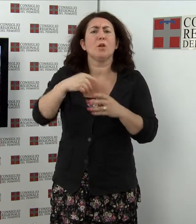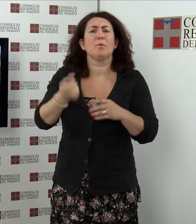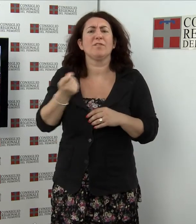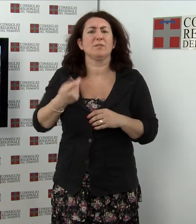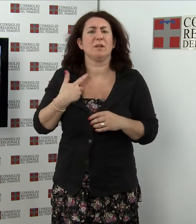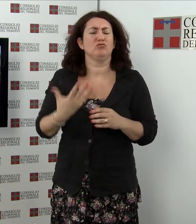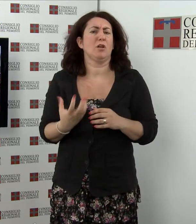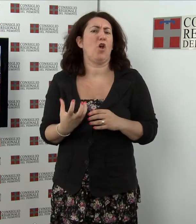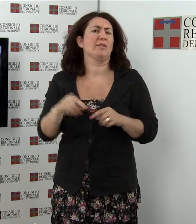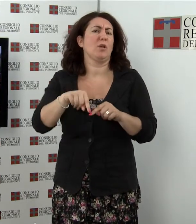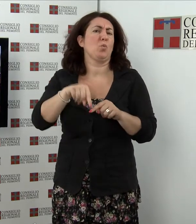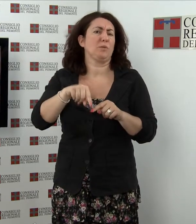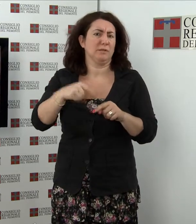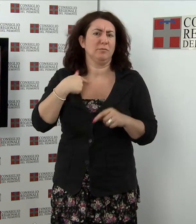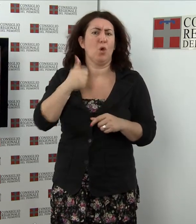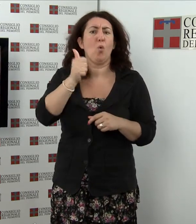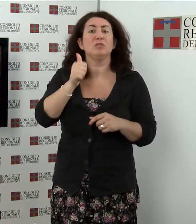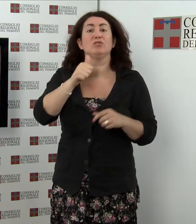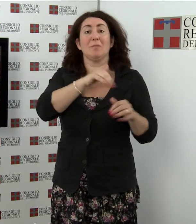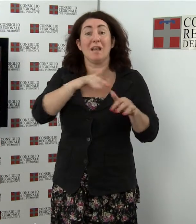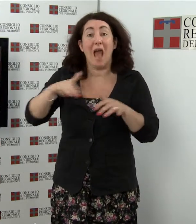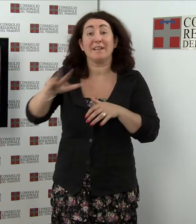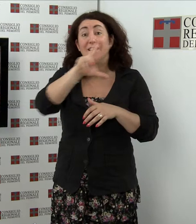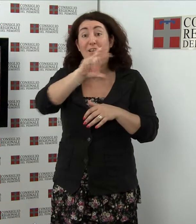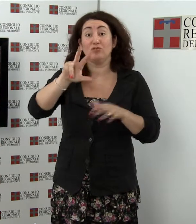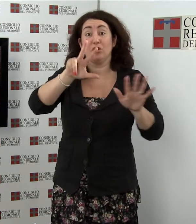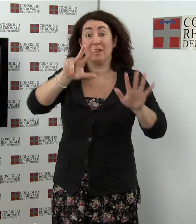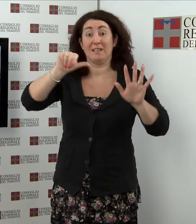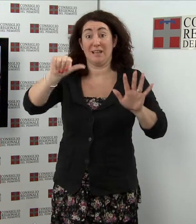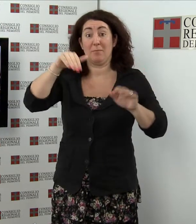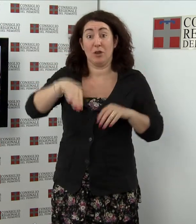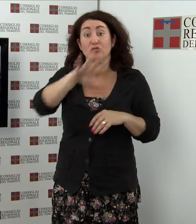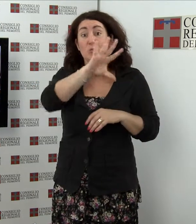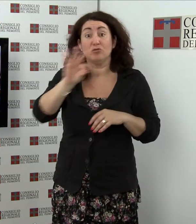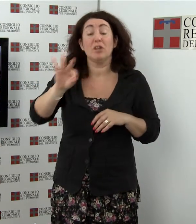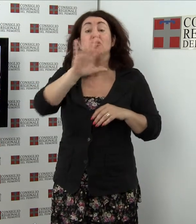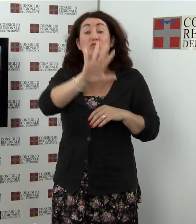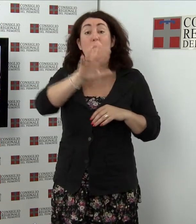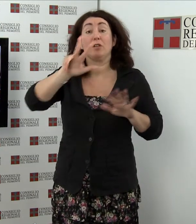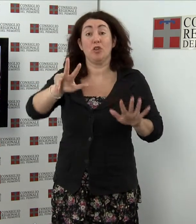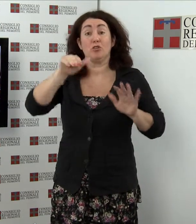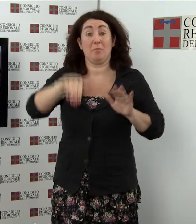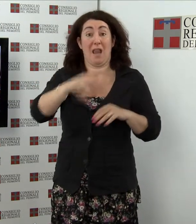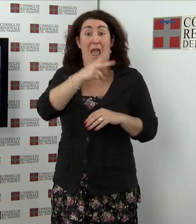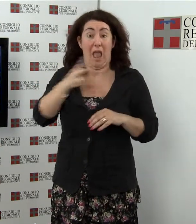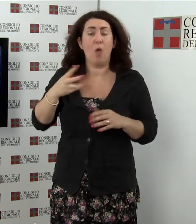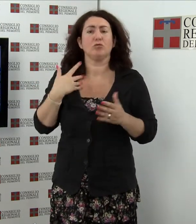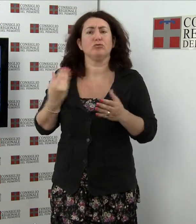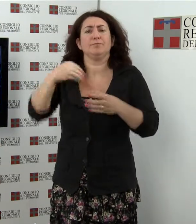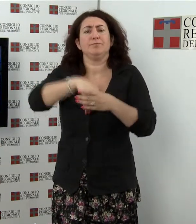per oltre 11 miliardi e 386 milioni e 558 mila euro, l'aumento dell'addizionale IRPEF. Nel dibattito,